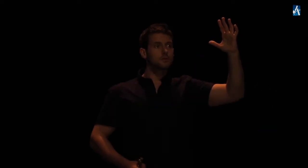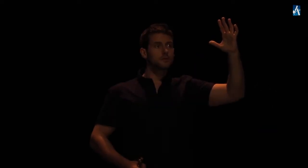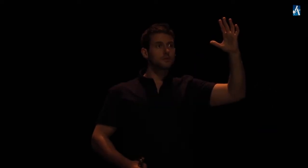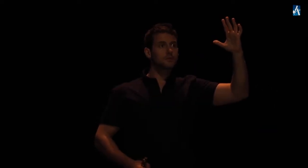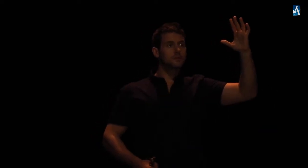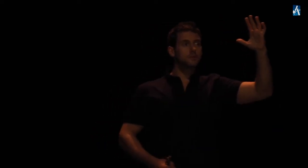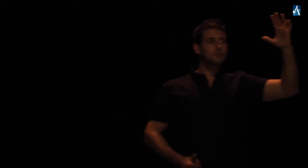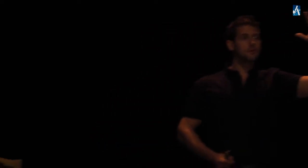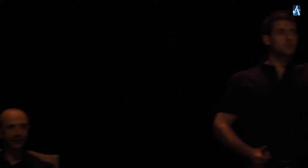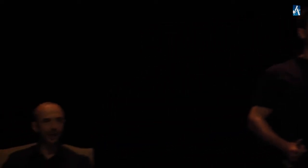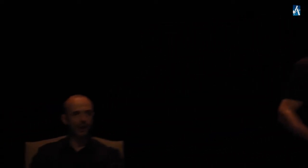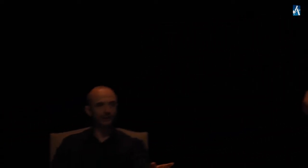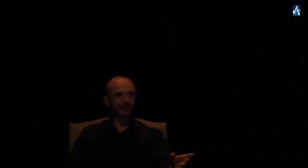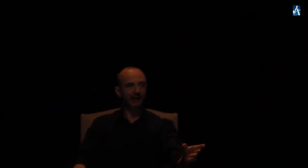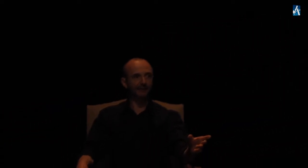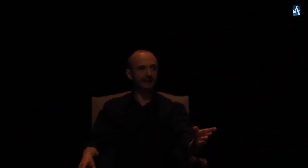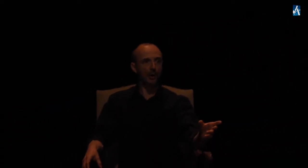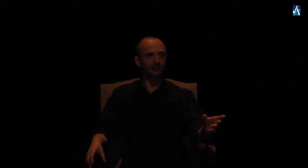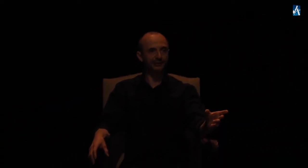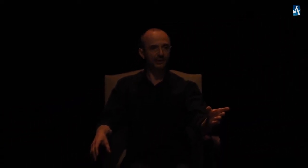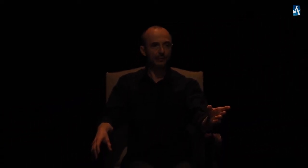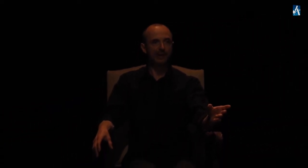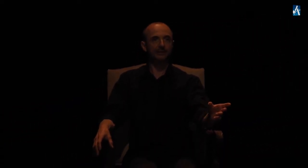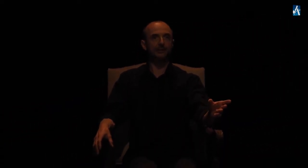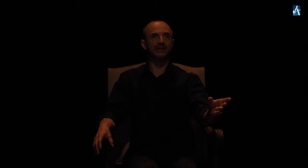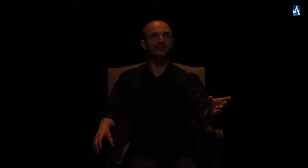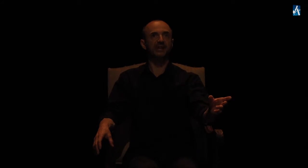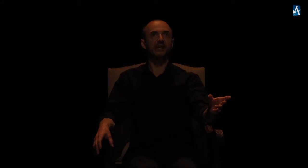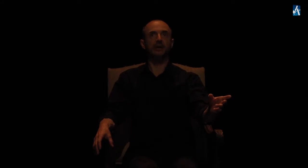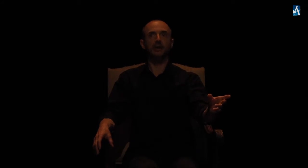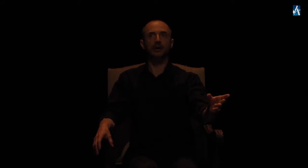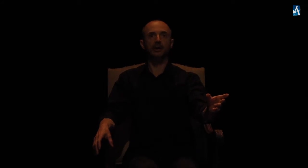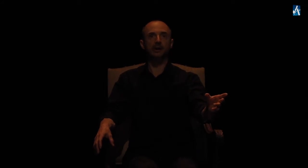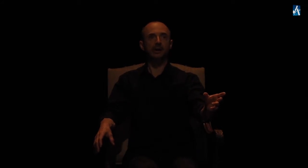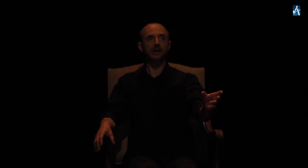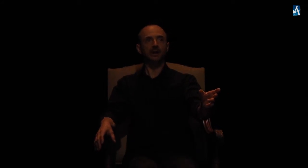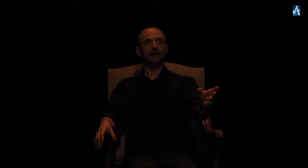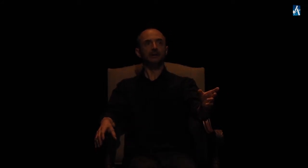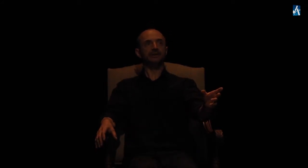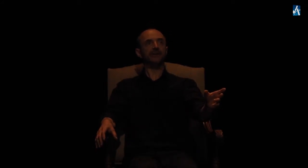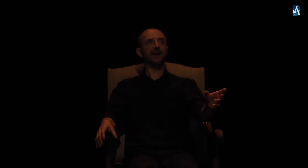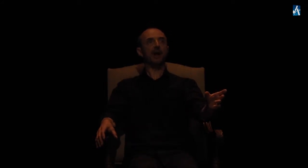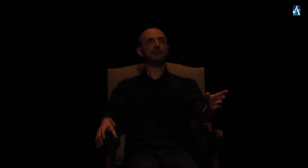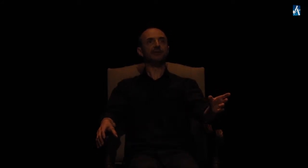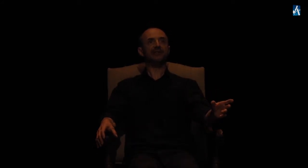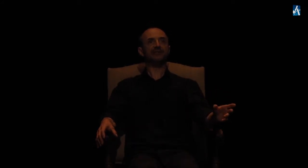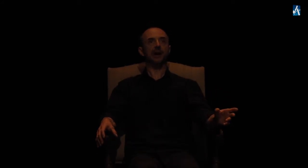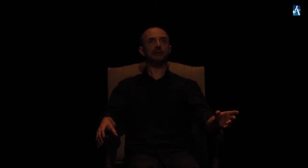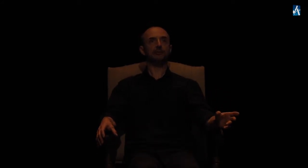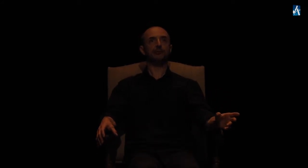d'une erreur qu'il avait mortellement blessée. Différent d'un instant le